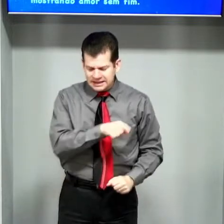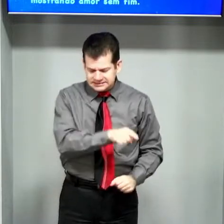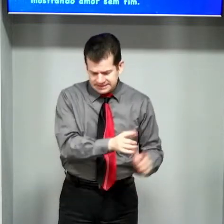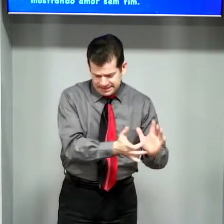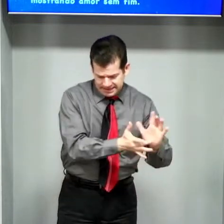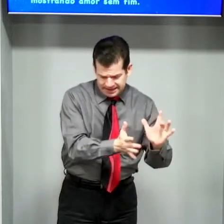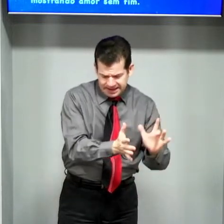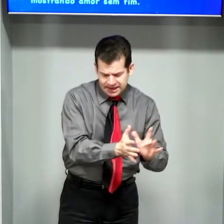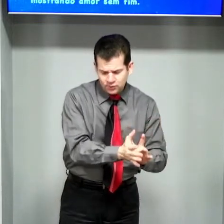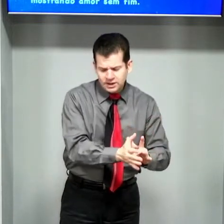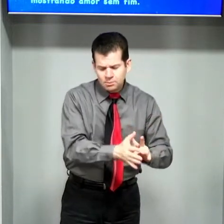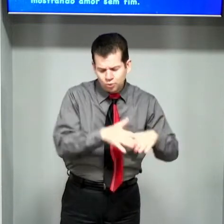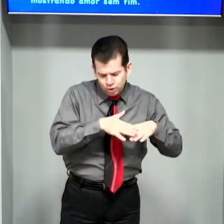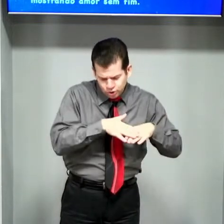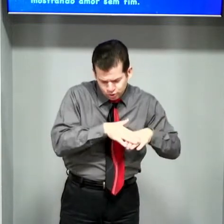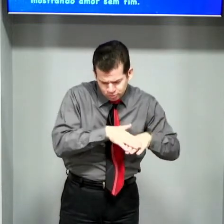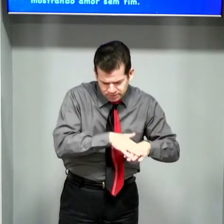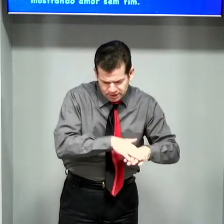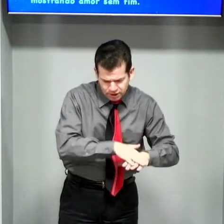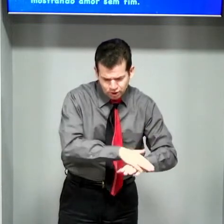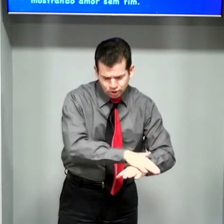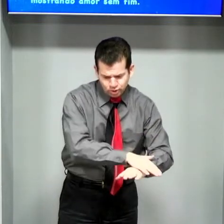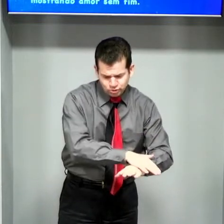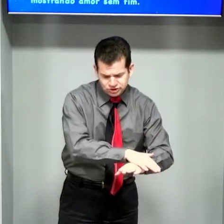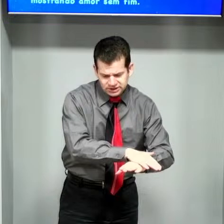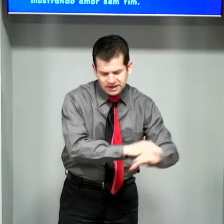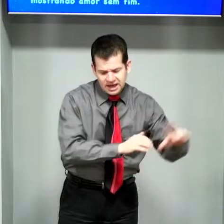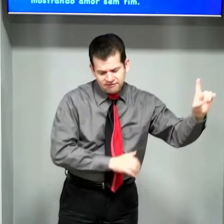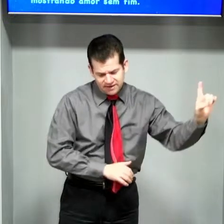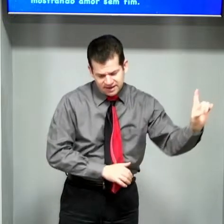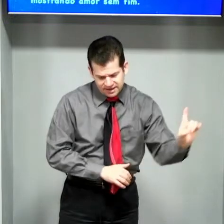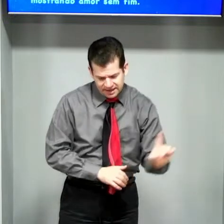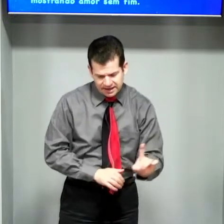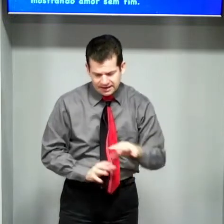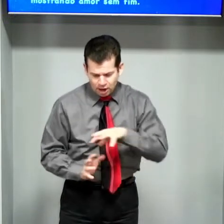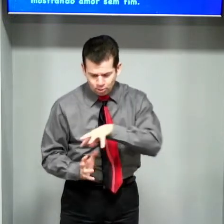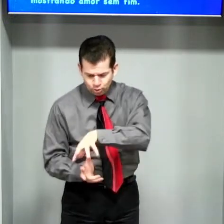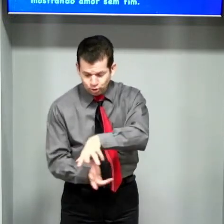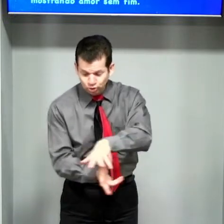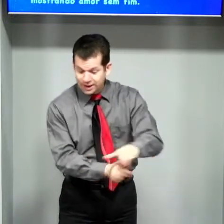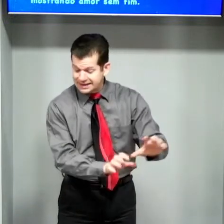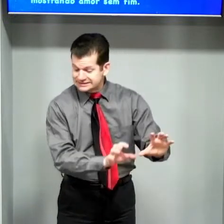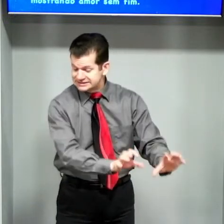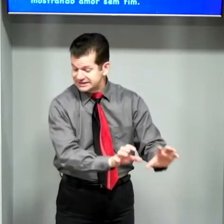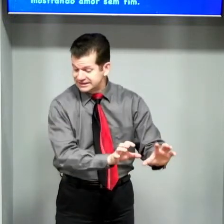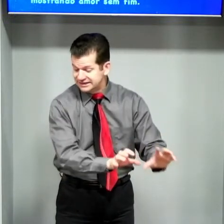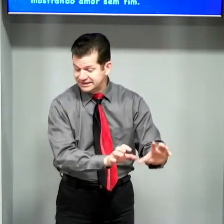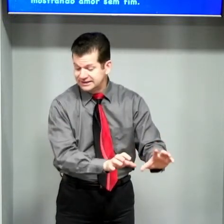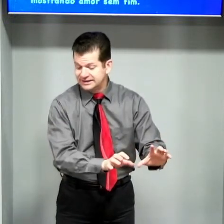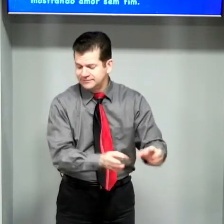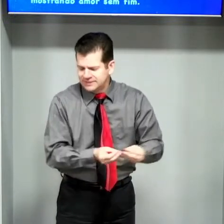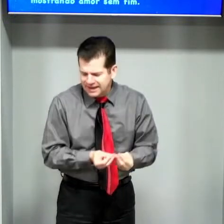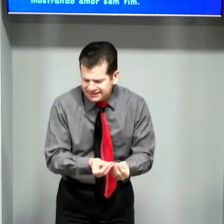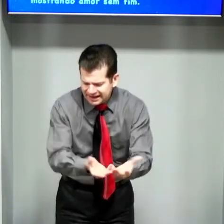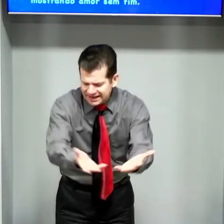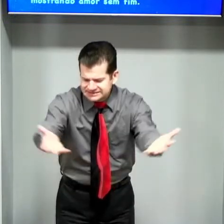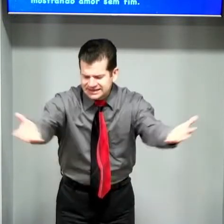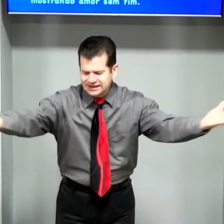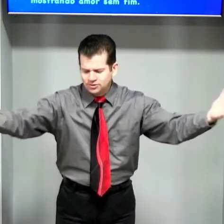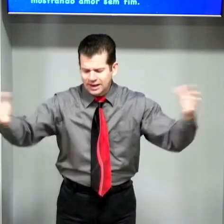Sereno e muito humilde, vem ele ao mundo assim, trazendo a